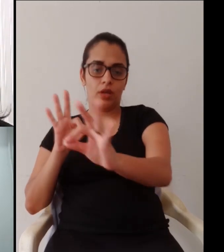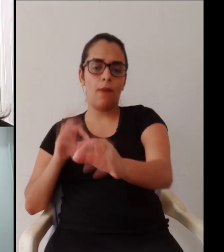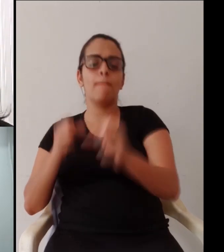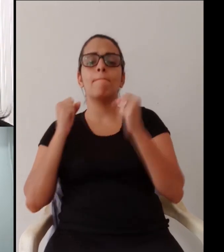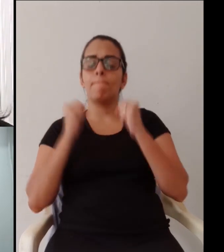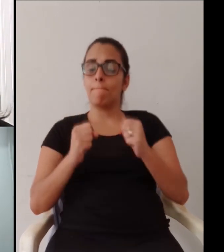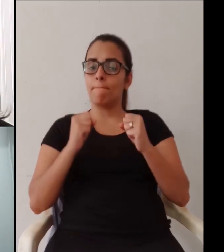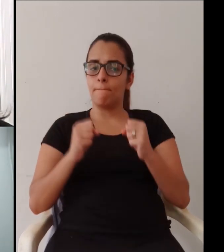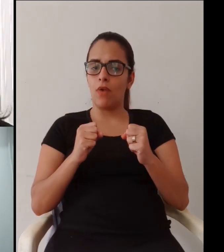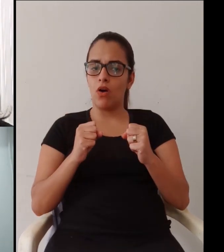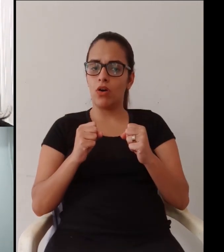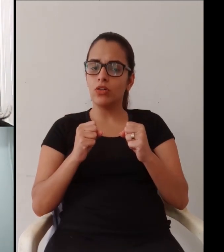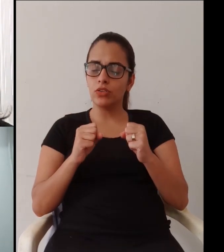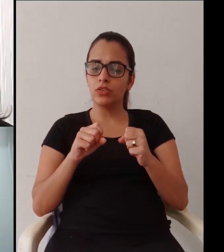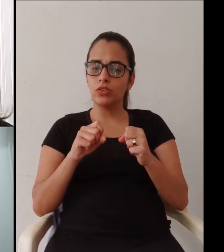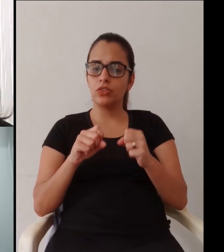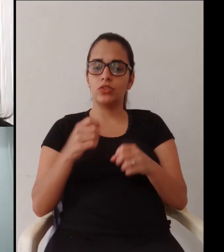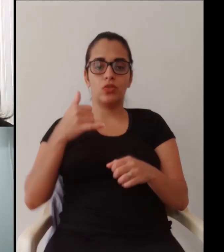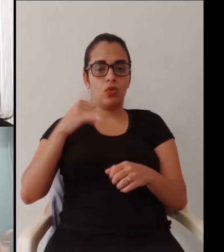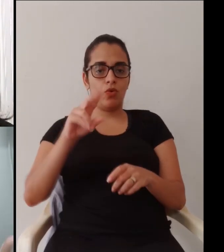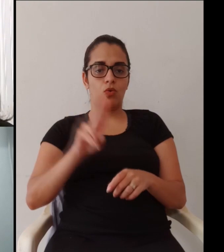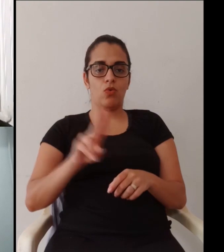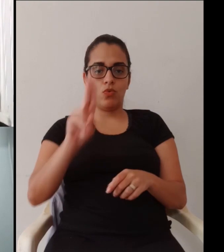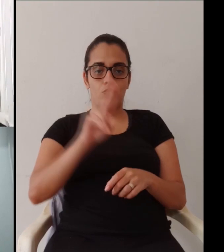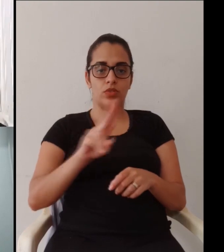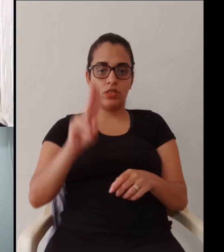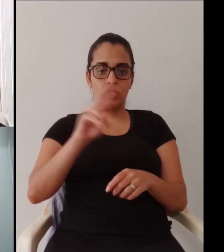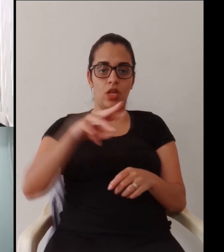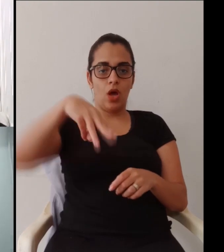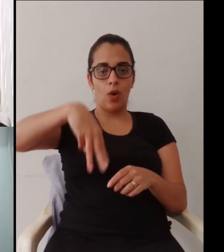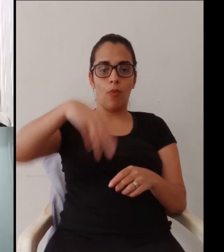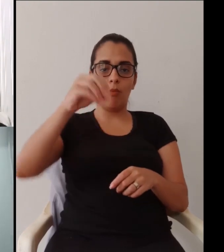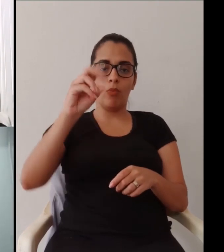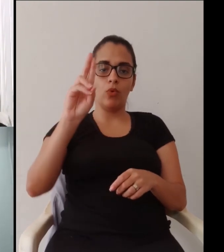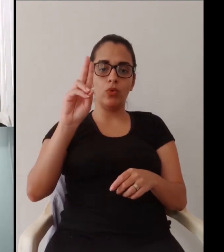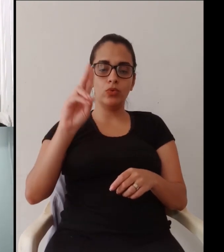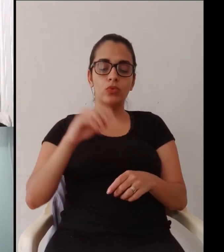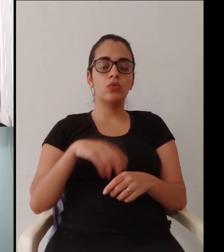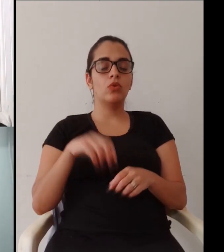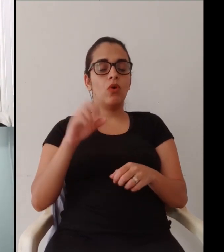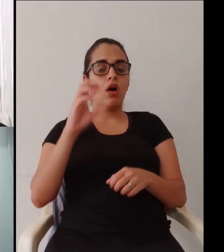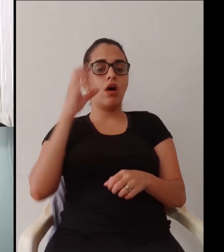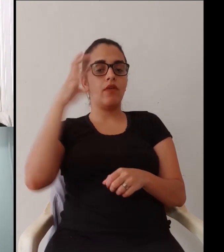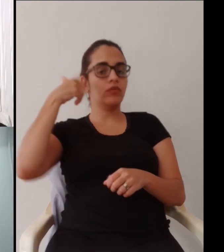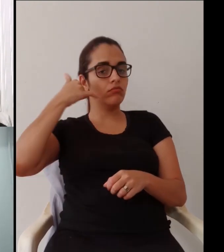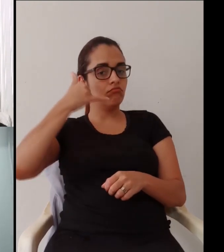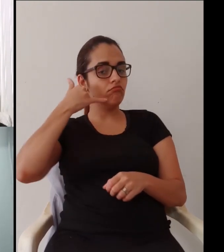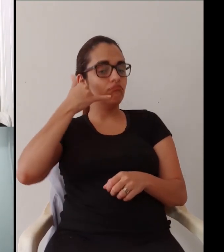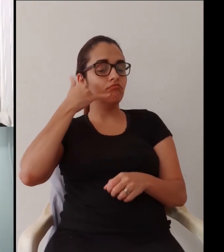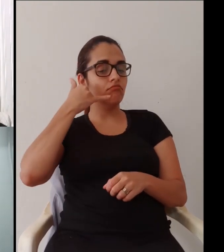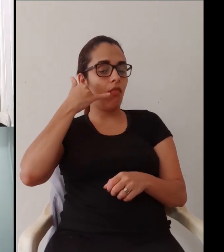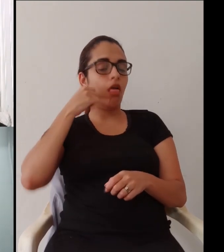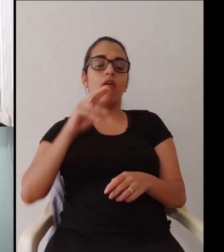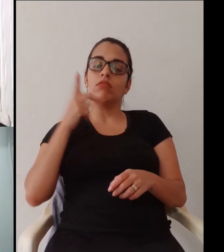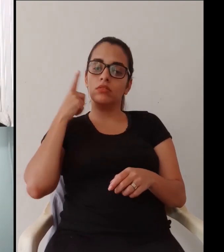De forma nenhuma. Hoje, na EAD que a gente trabalha por exemplo é possível você acessar